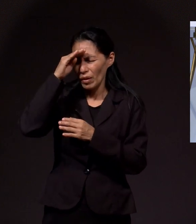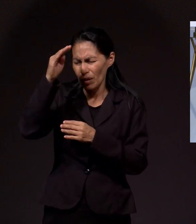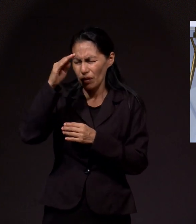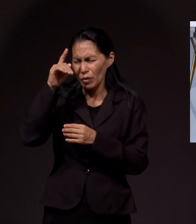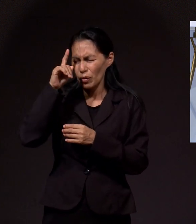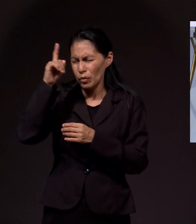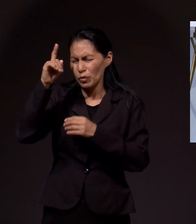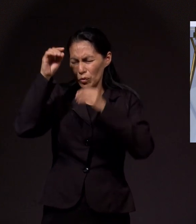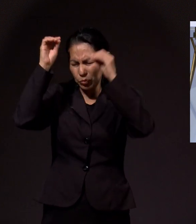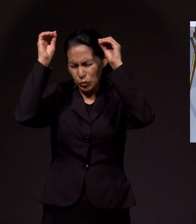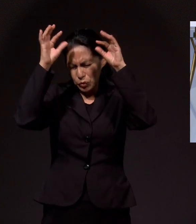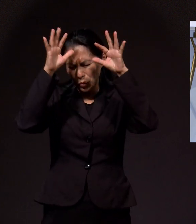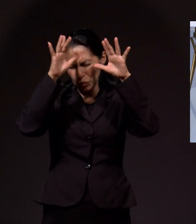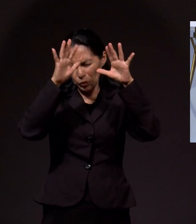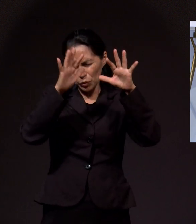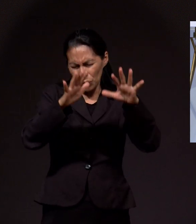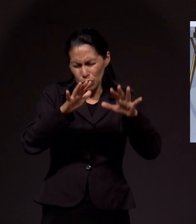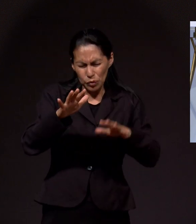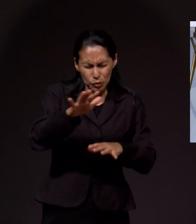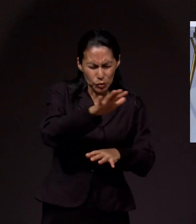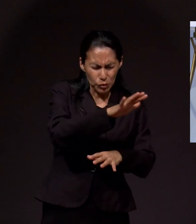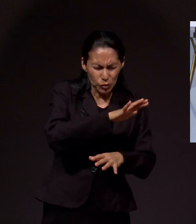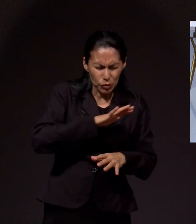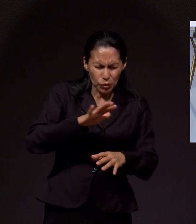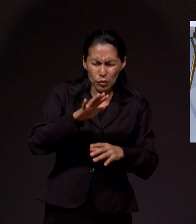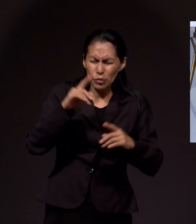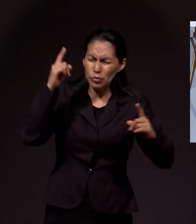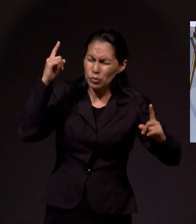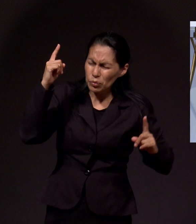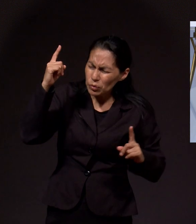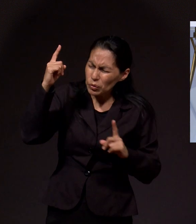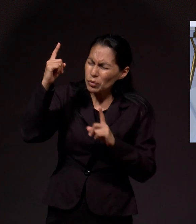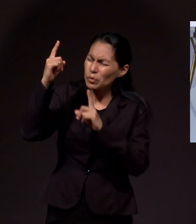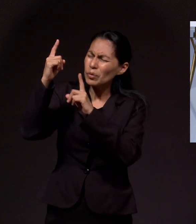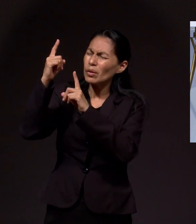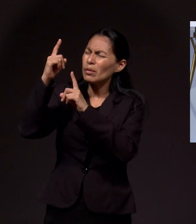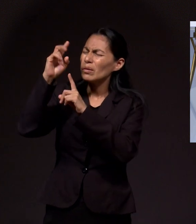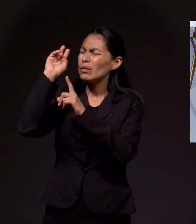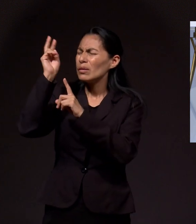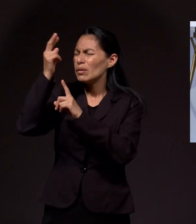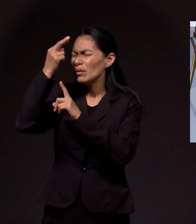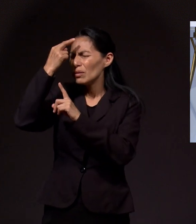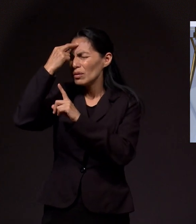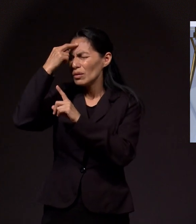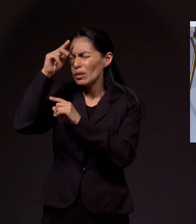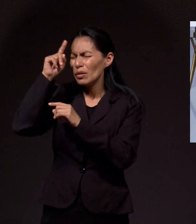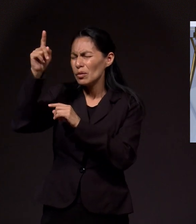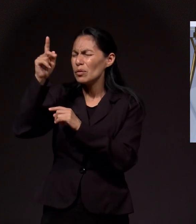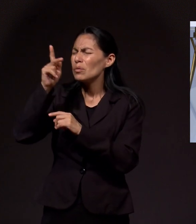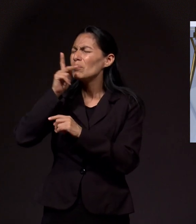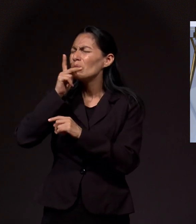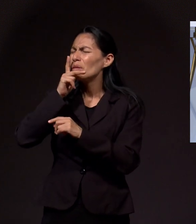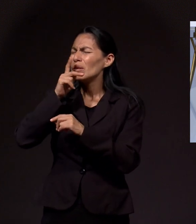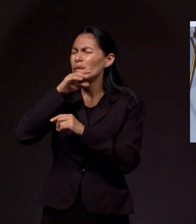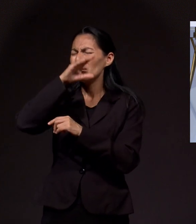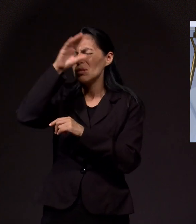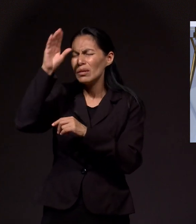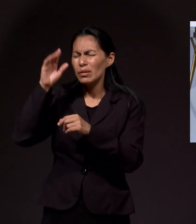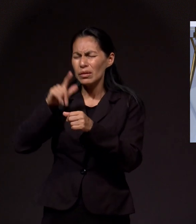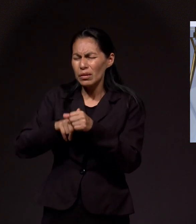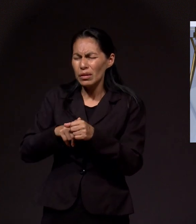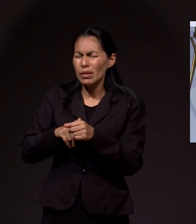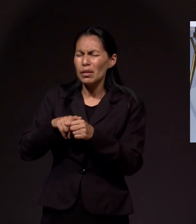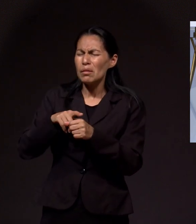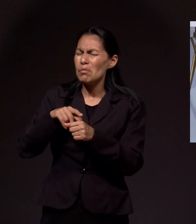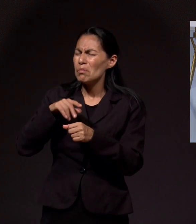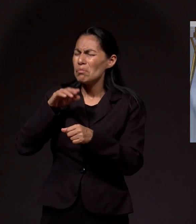en ello una luz que los guíe a los pies tuyos y te conozcan como su Padre Celestial. Amén. Como su mejor amigo que es